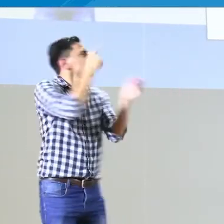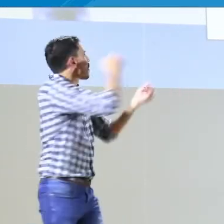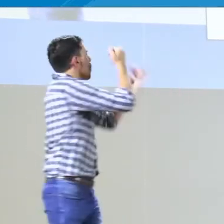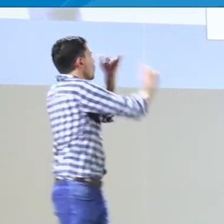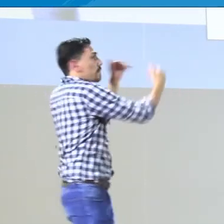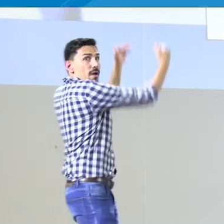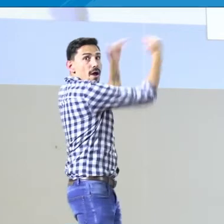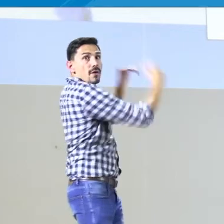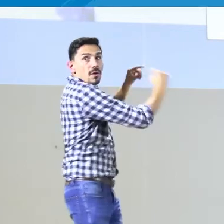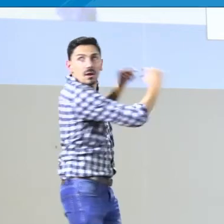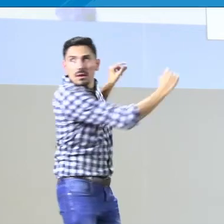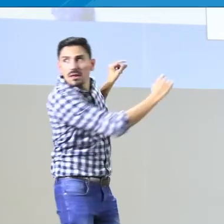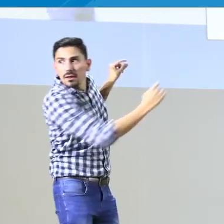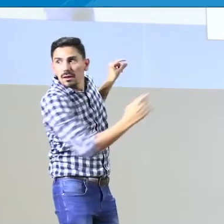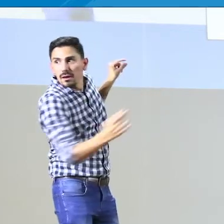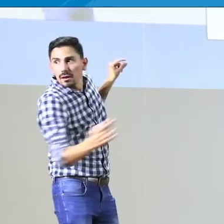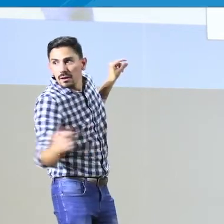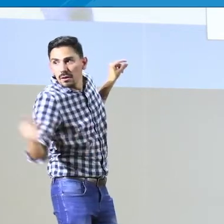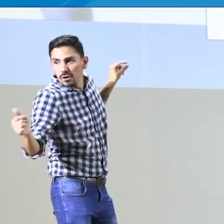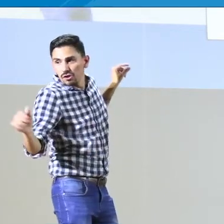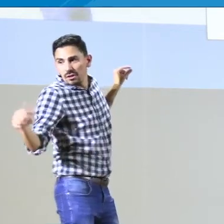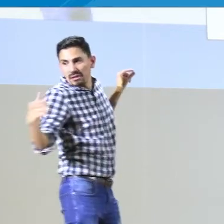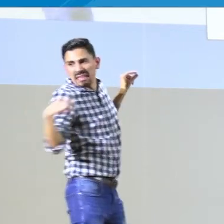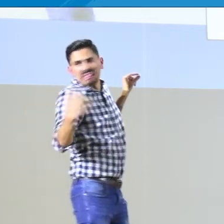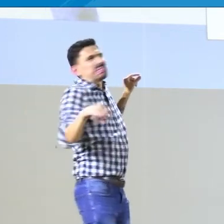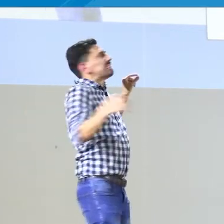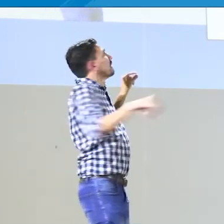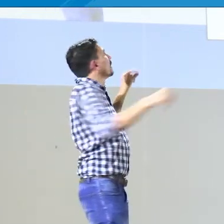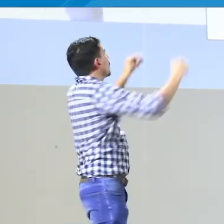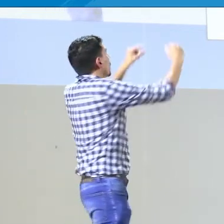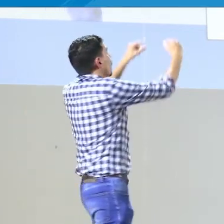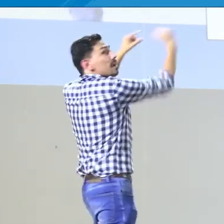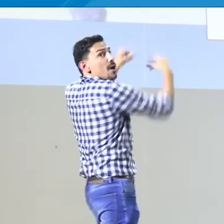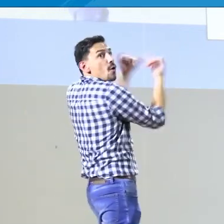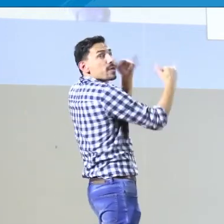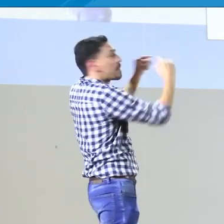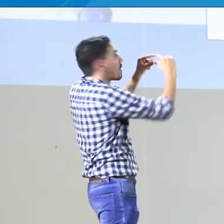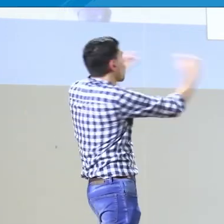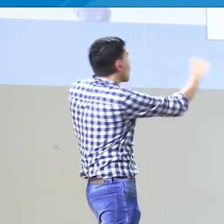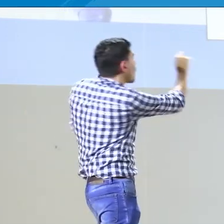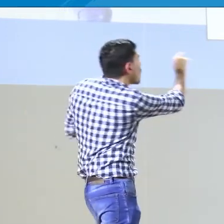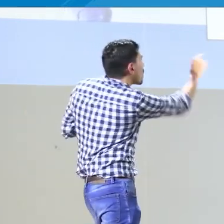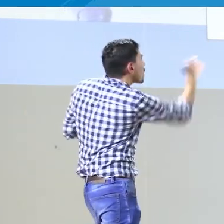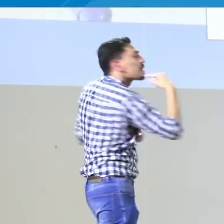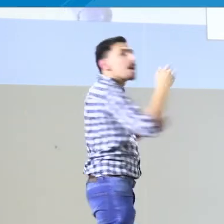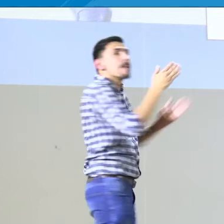Entonces tenemos que dice allí que el plan progresivo de implementación,